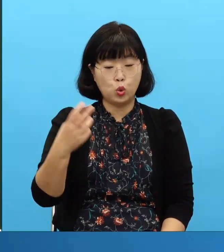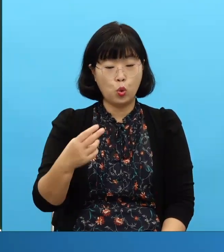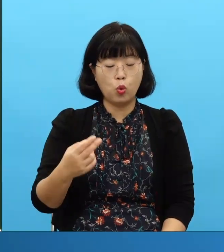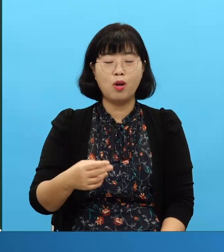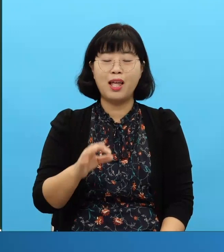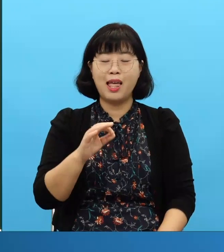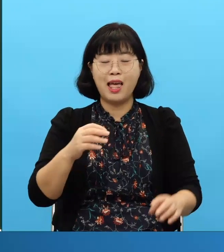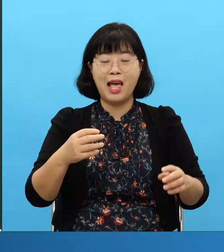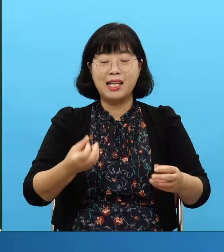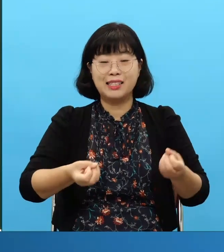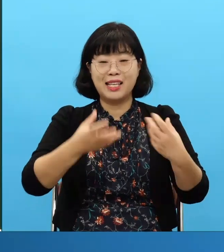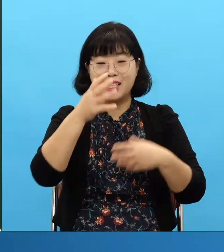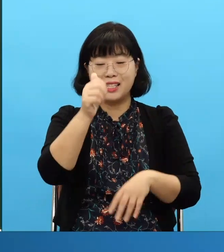y habló acerca de Eli también